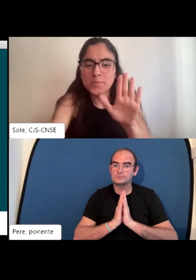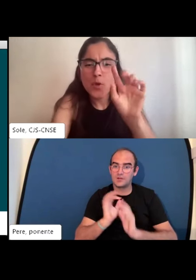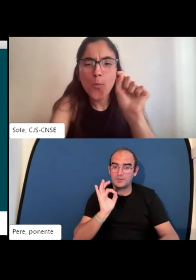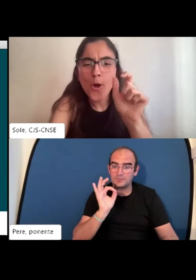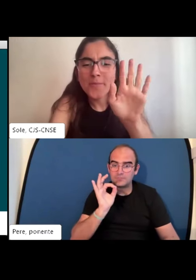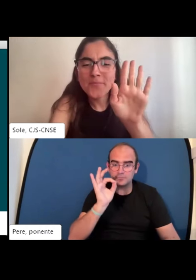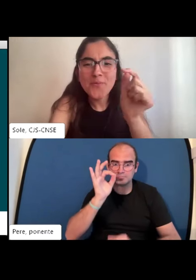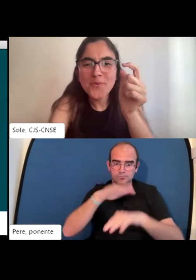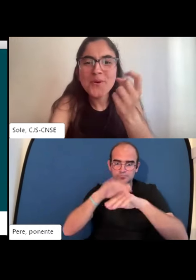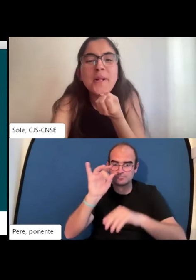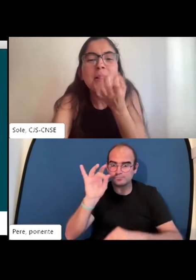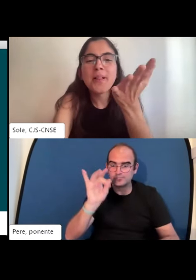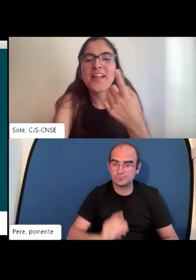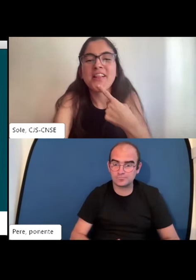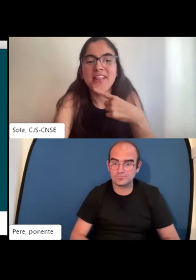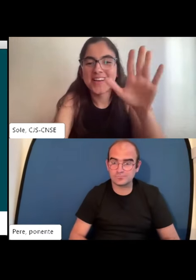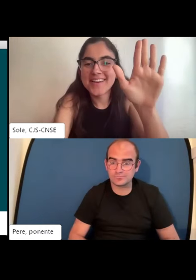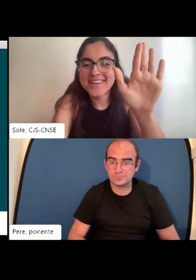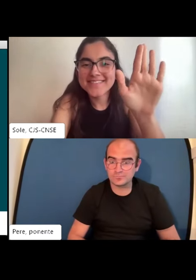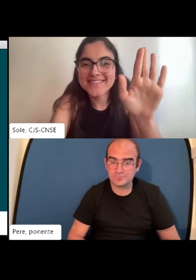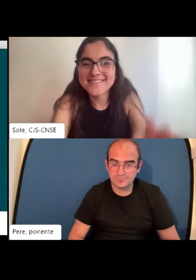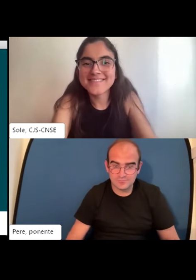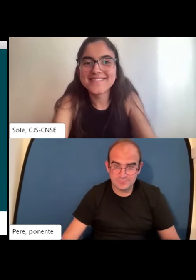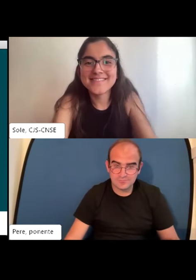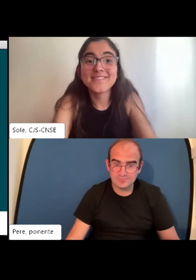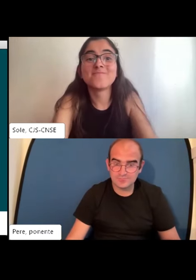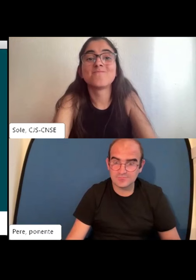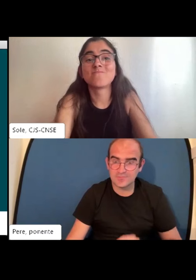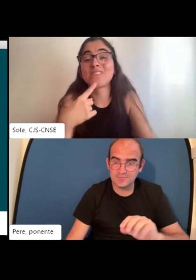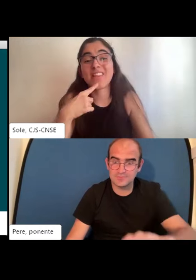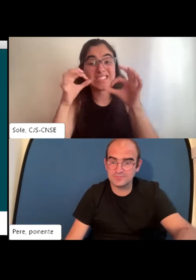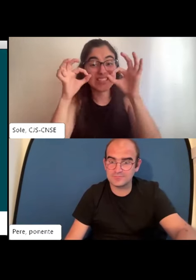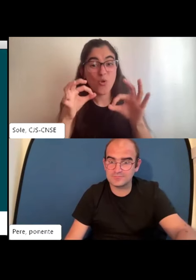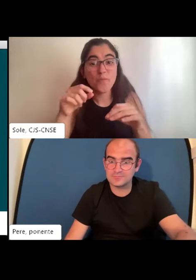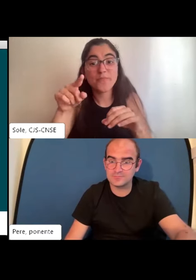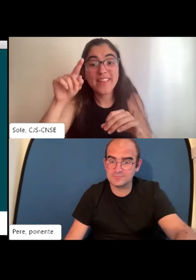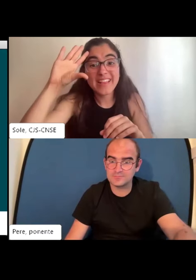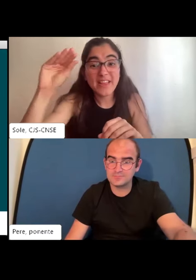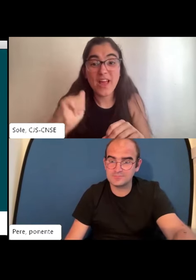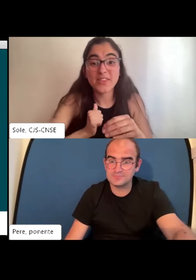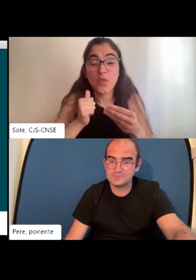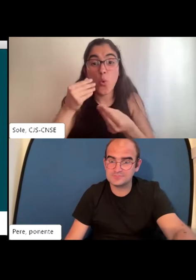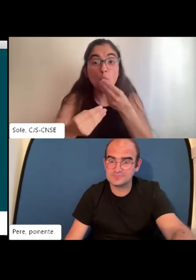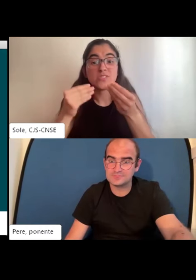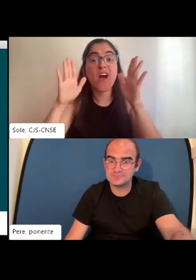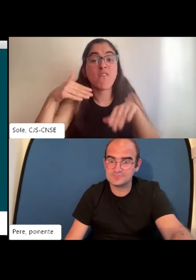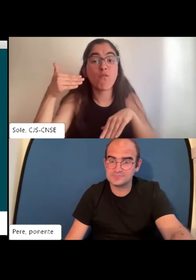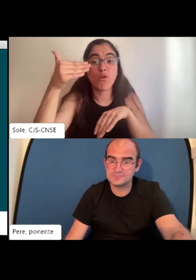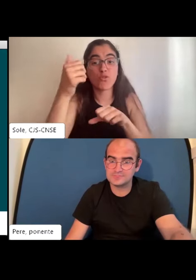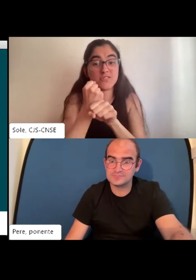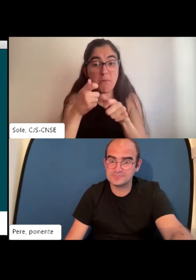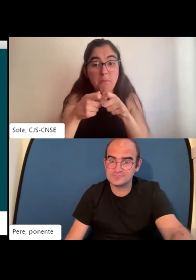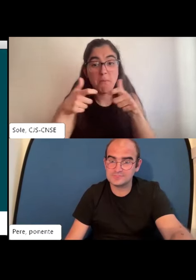interesado en la inteligencia artificial y parece ser que nos comenta a través de las preguntas y respuestas